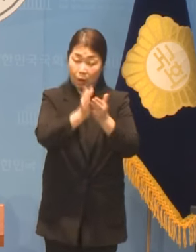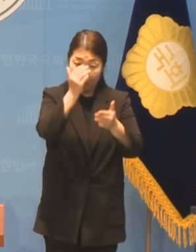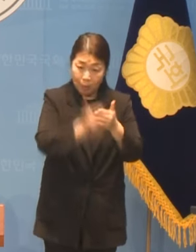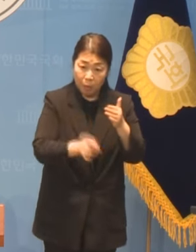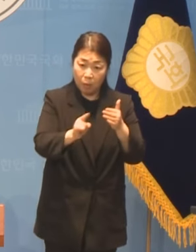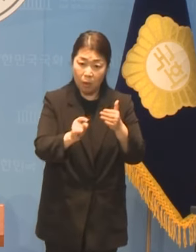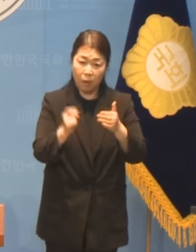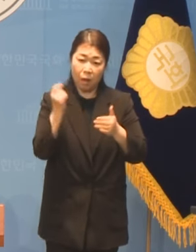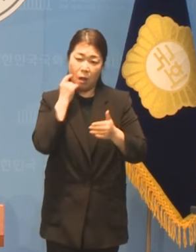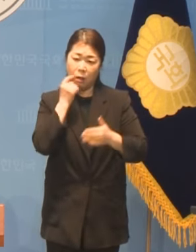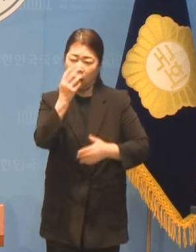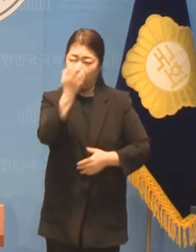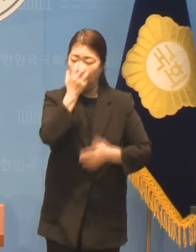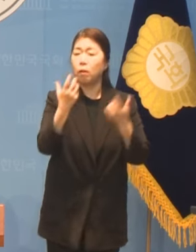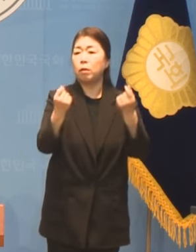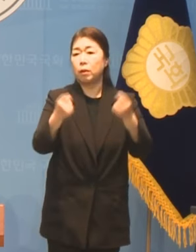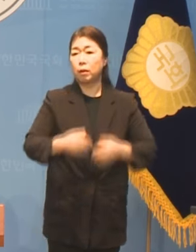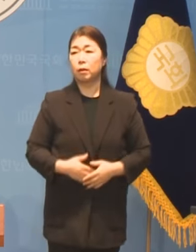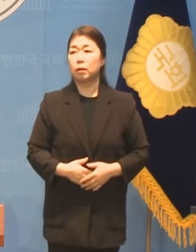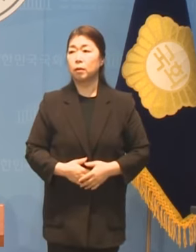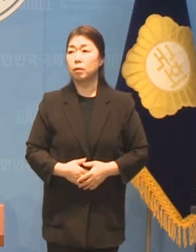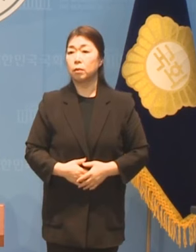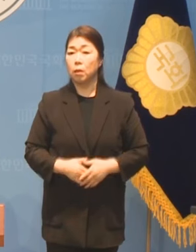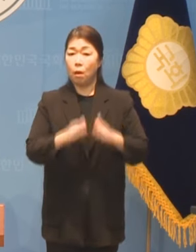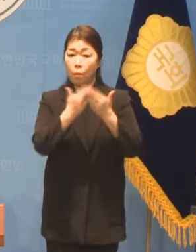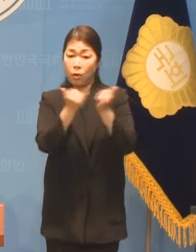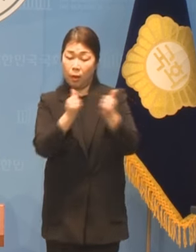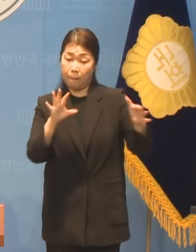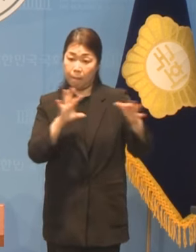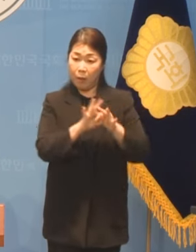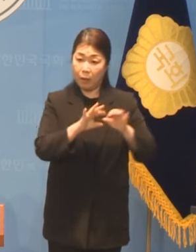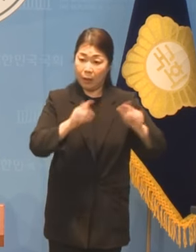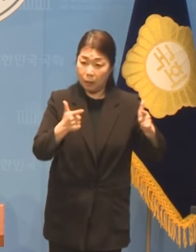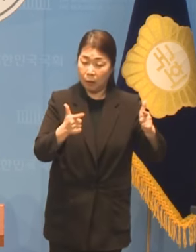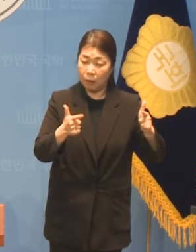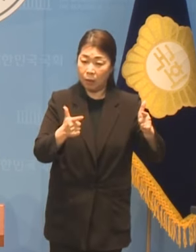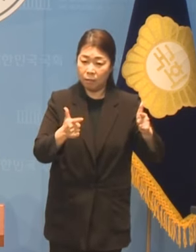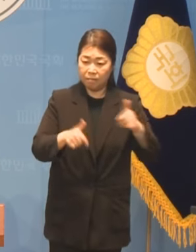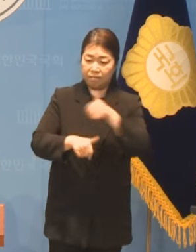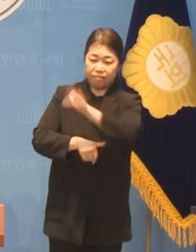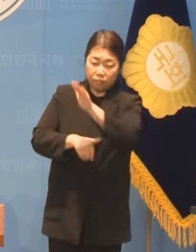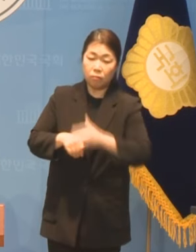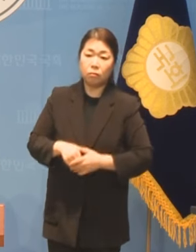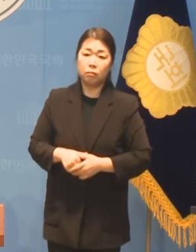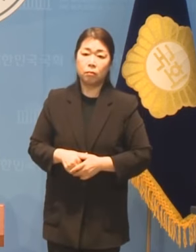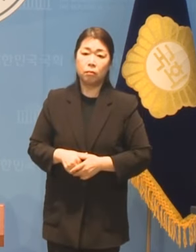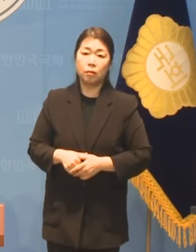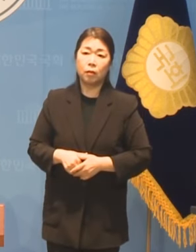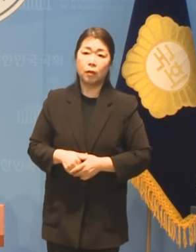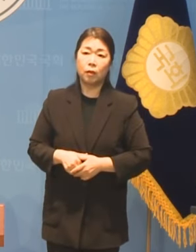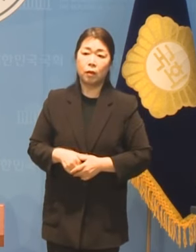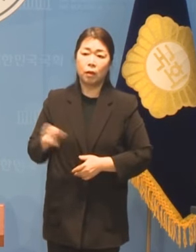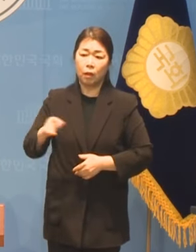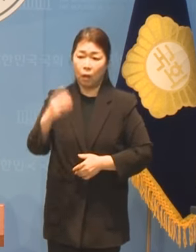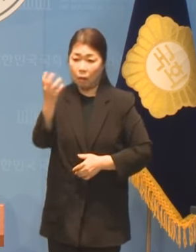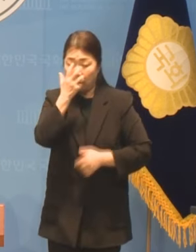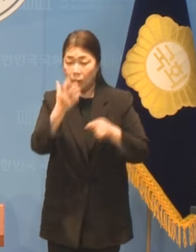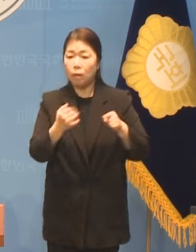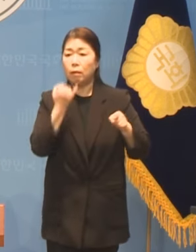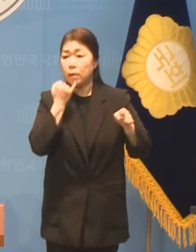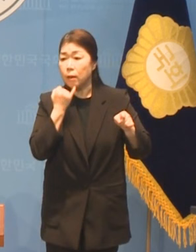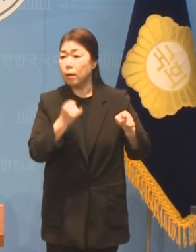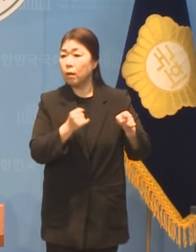껍데기뿐입니다 자신들은 그렇지 않다며 타협하고 위선도 선이라 말하며 당원들의 유산에